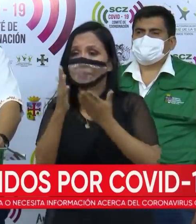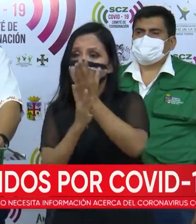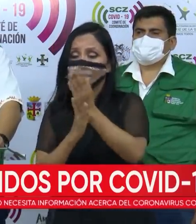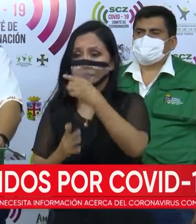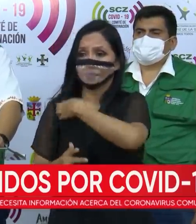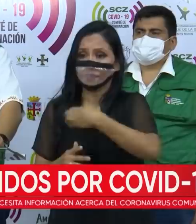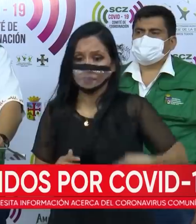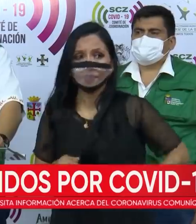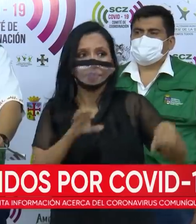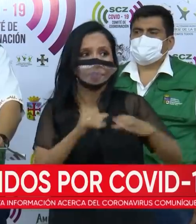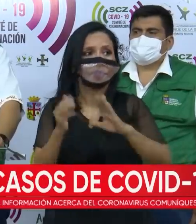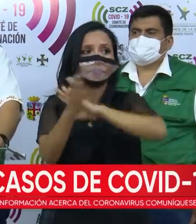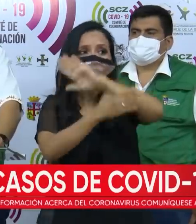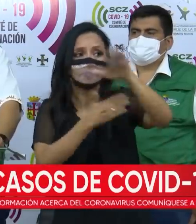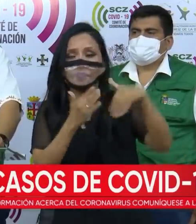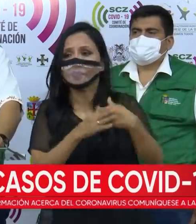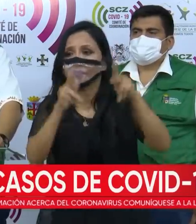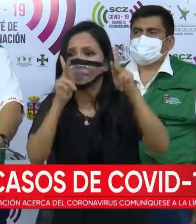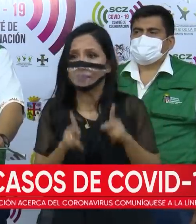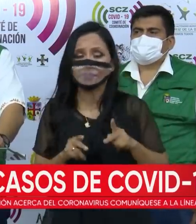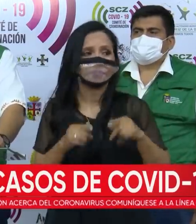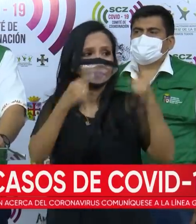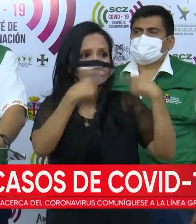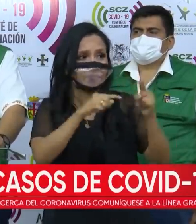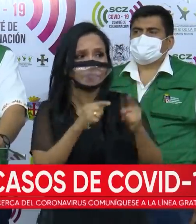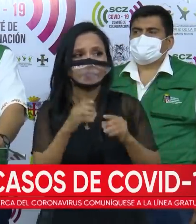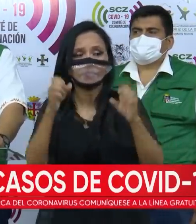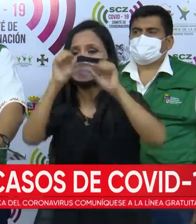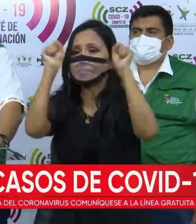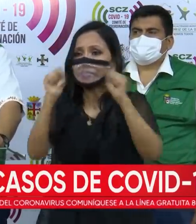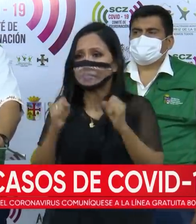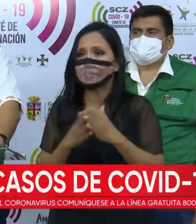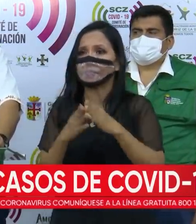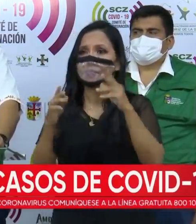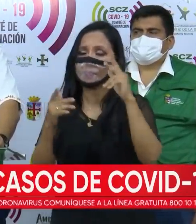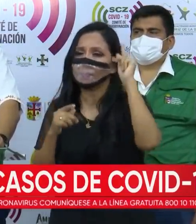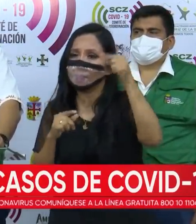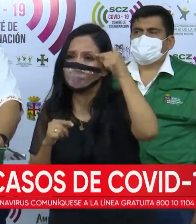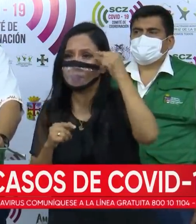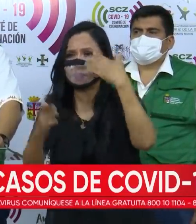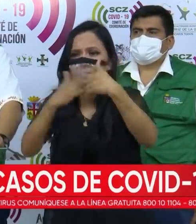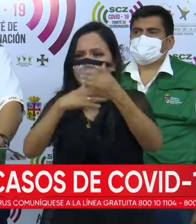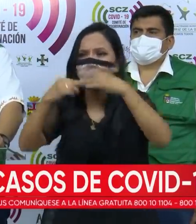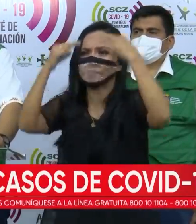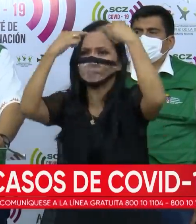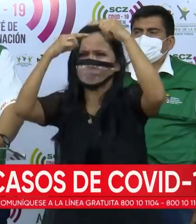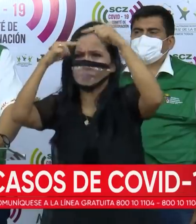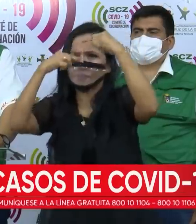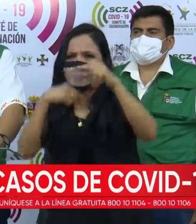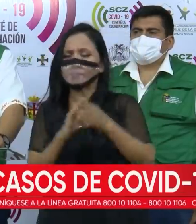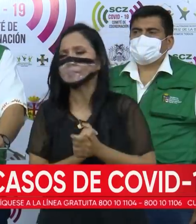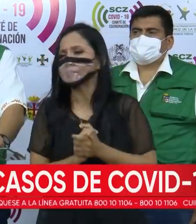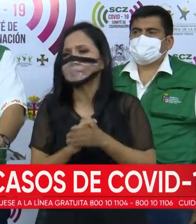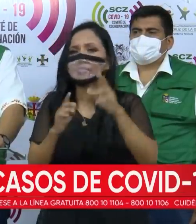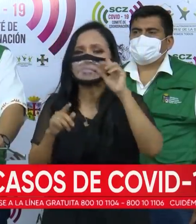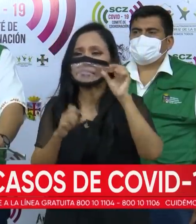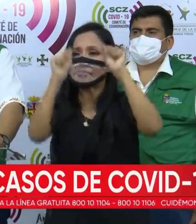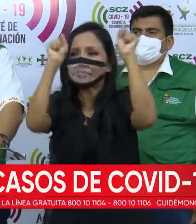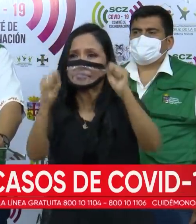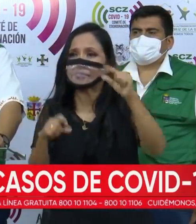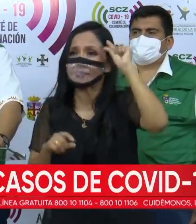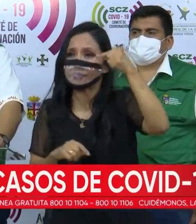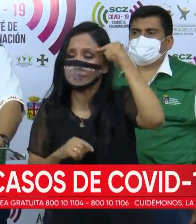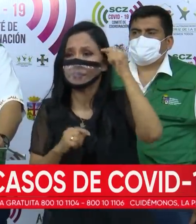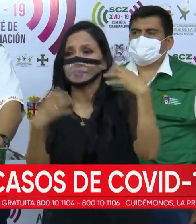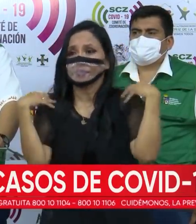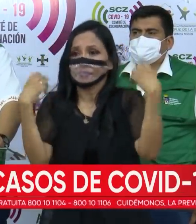gobernación, lo cubre a todas las personas que asisten al sistema público. No importa el nivel, no importa el municipio, es el sistema público de